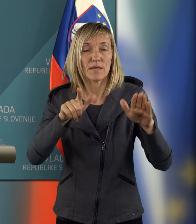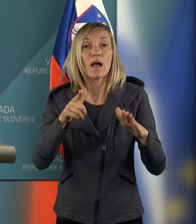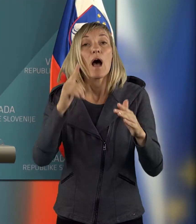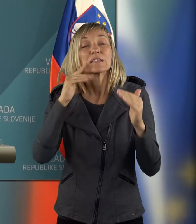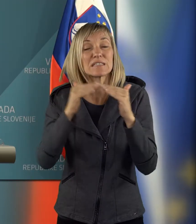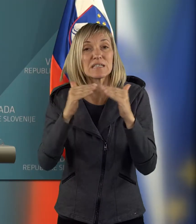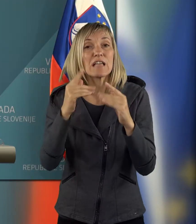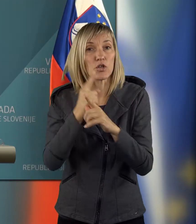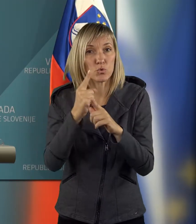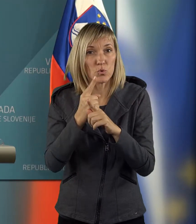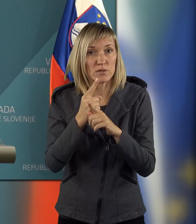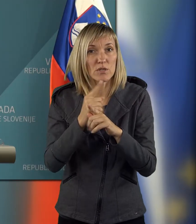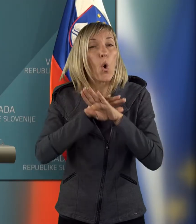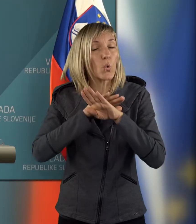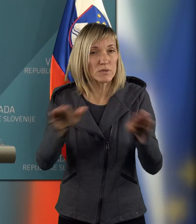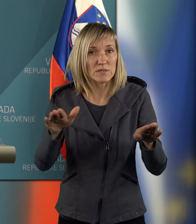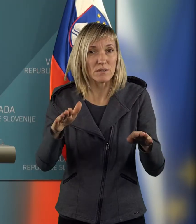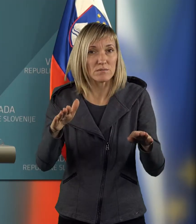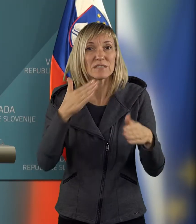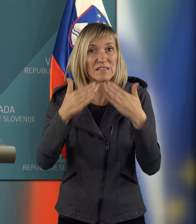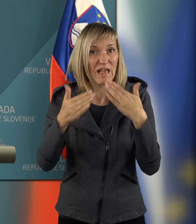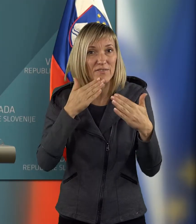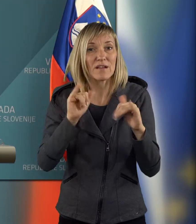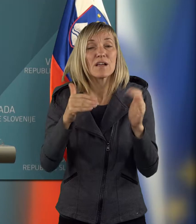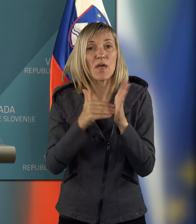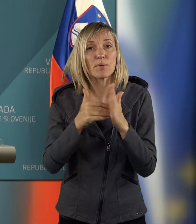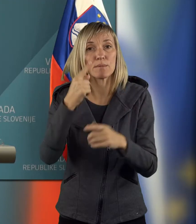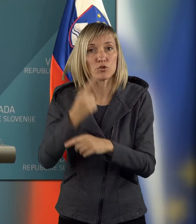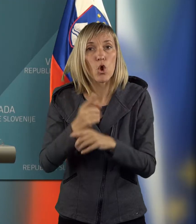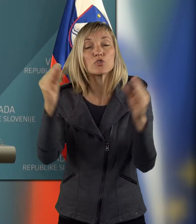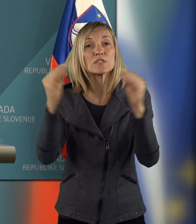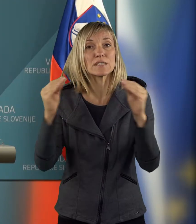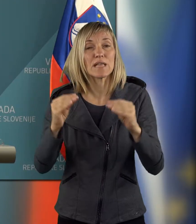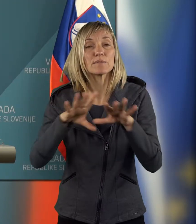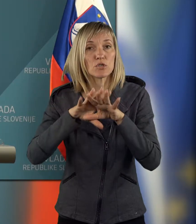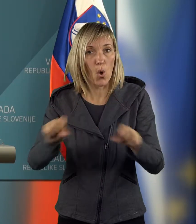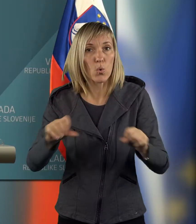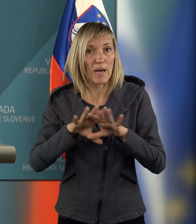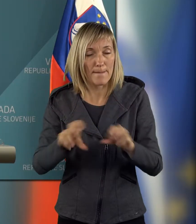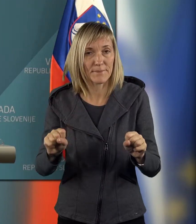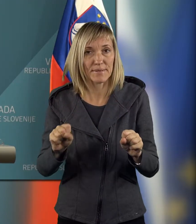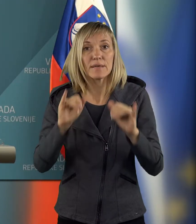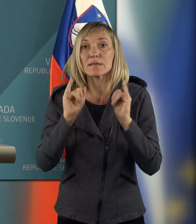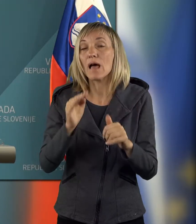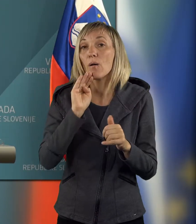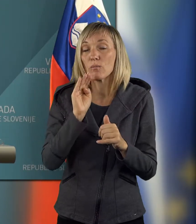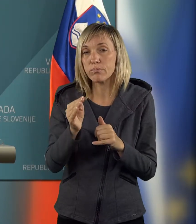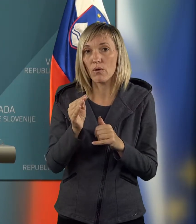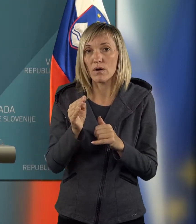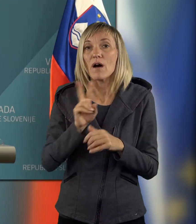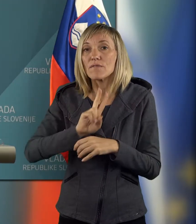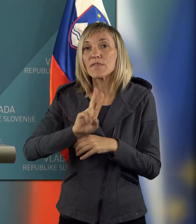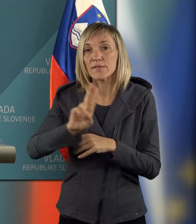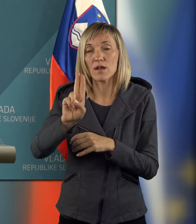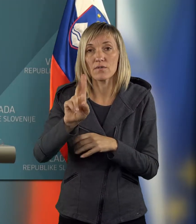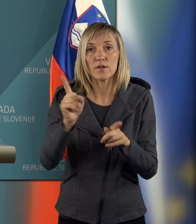Strinjali pa so se vsi tudi, da so potrebni določeni sistemski ukrepi, da bo tudi v